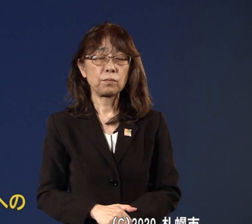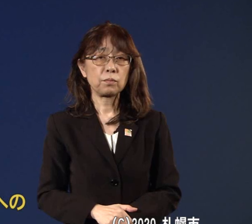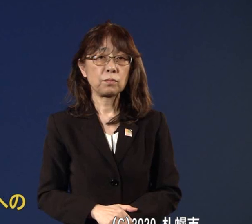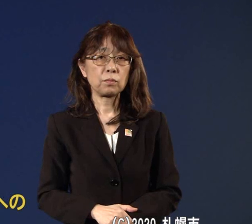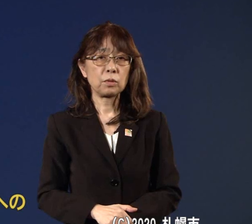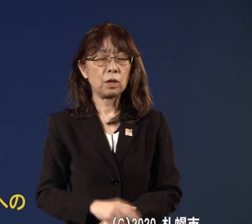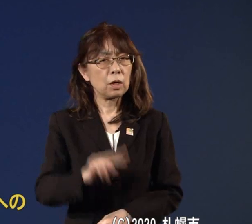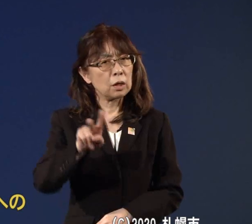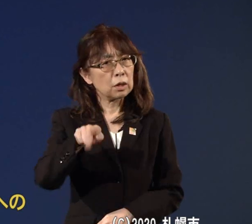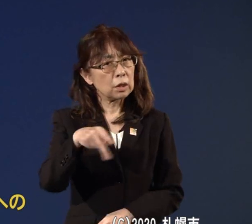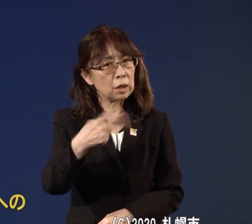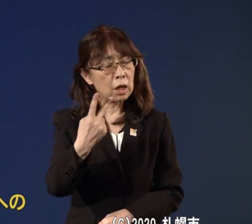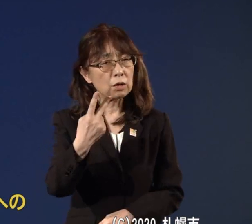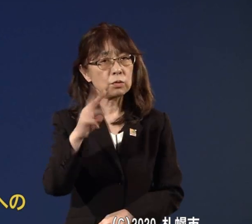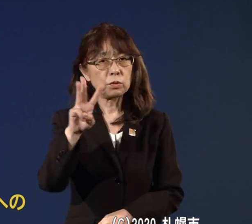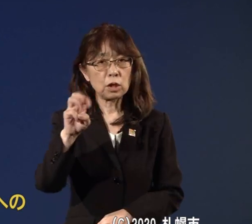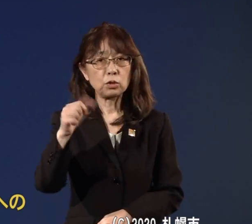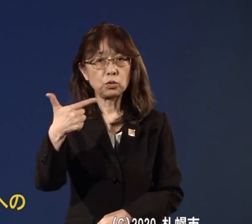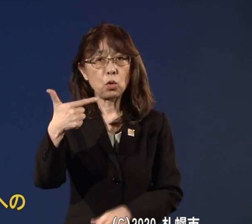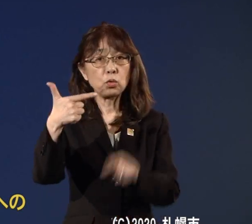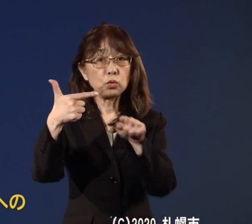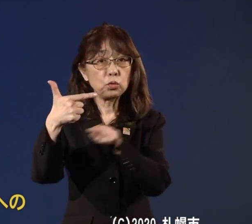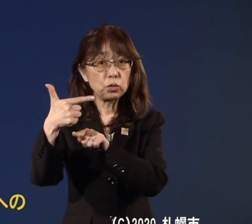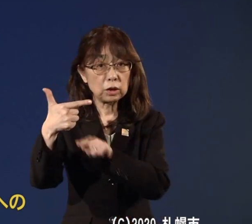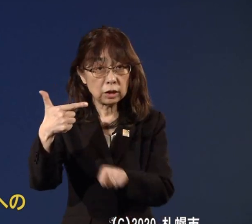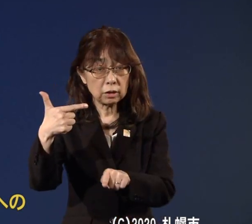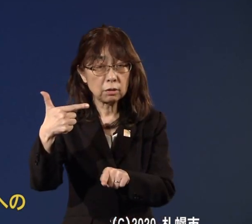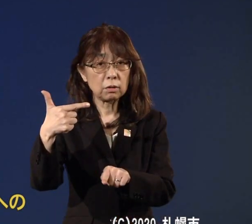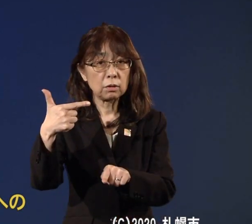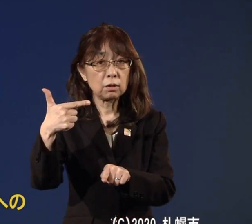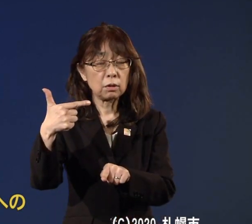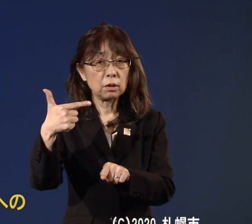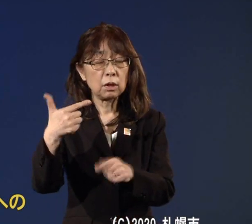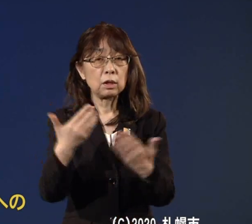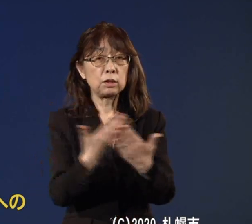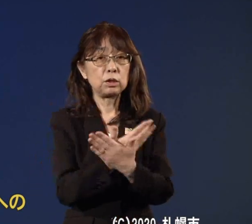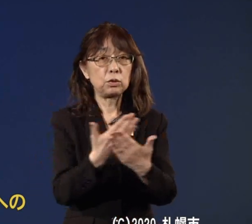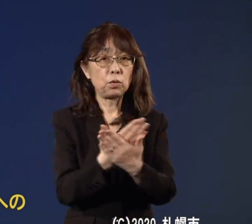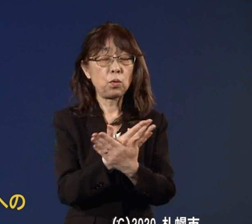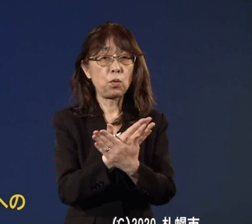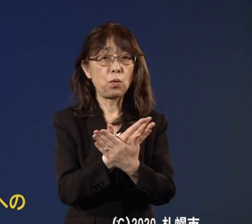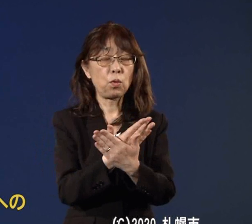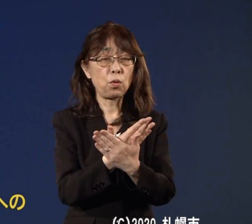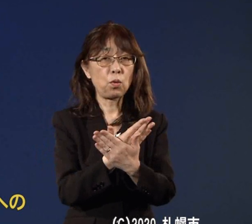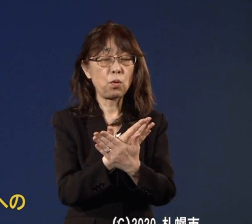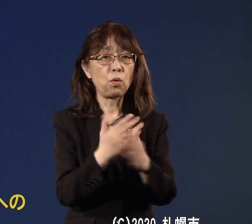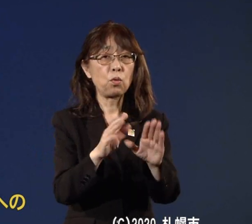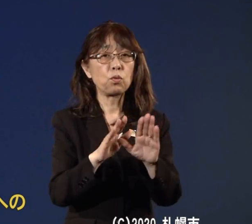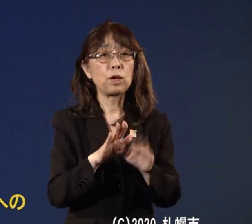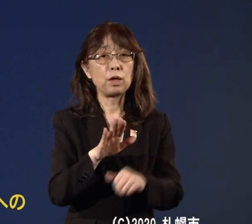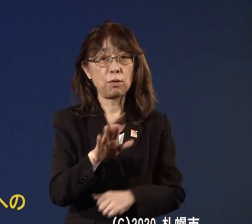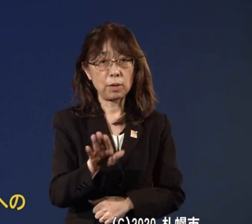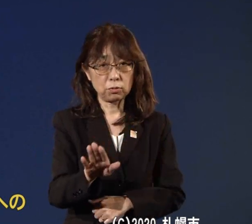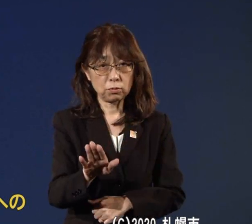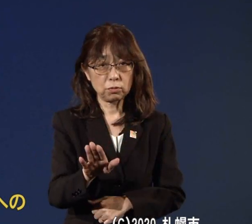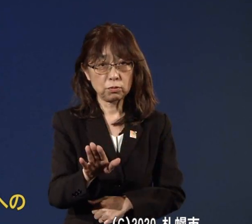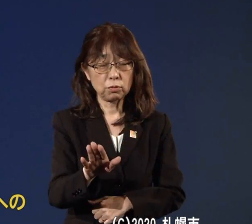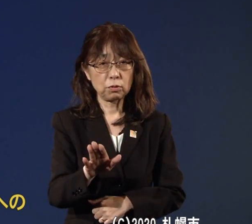236人の方のですね治療を受けられているわけでありますけれども非常に多くの方